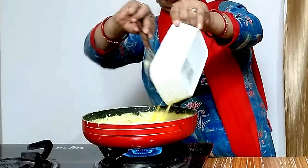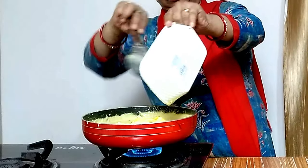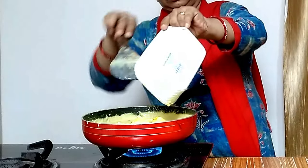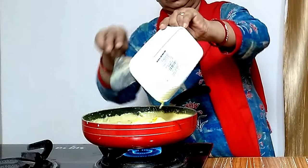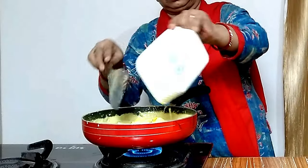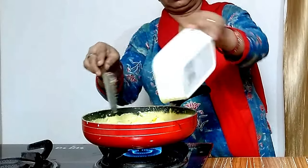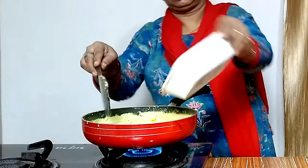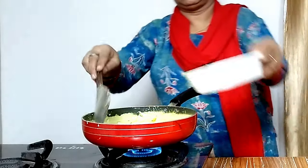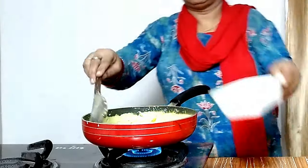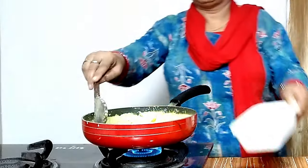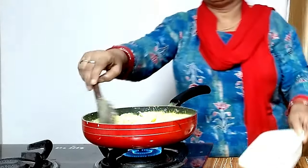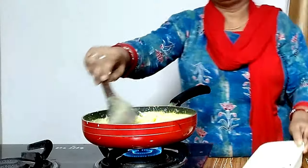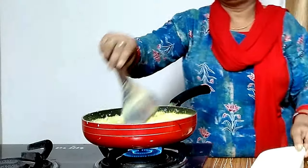और अच्छे से मिला लेंगे